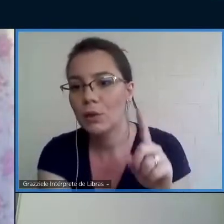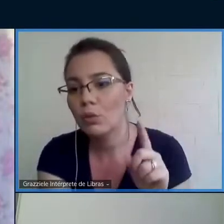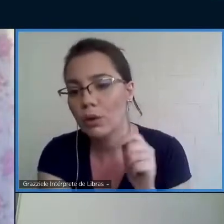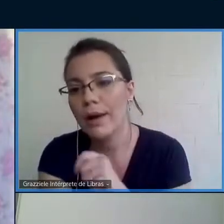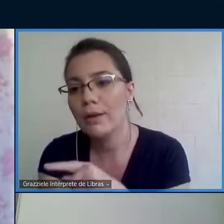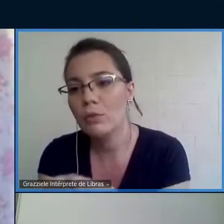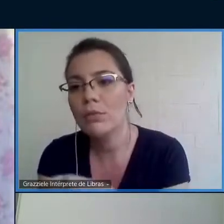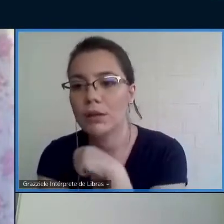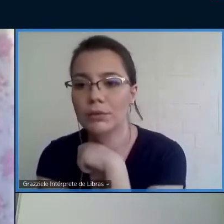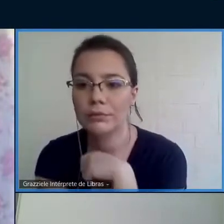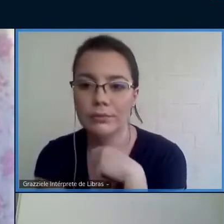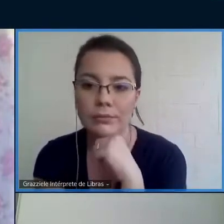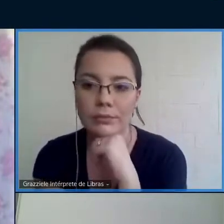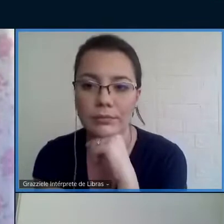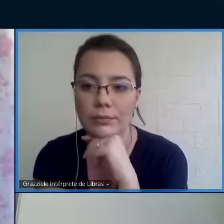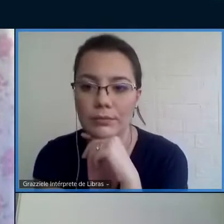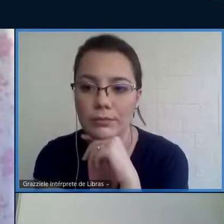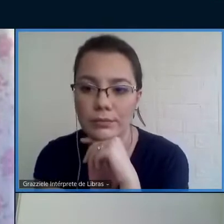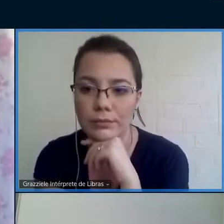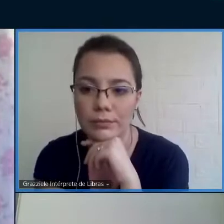Então, colocar humano.